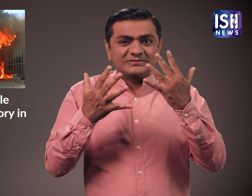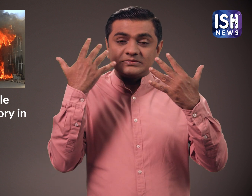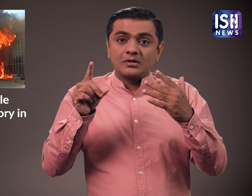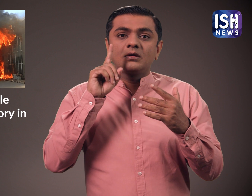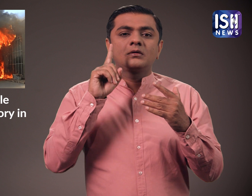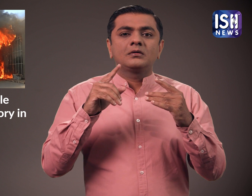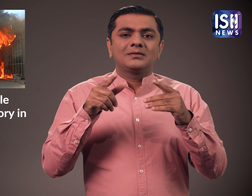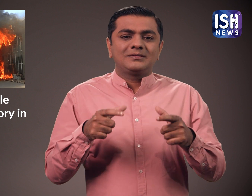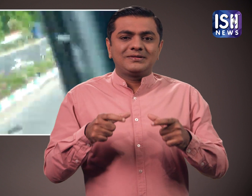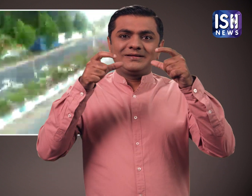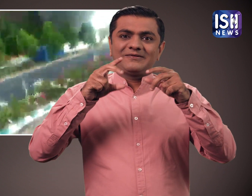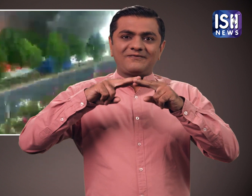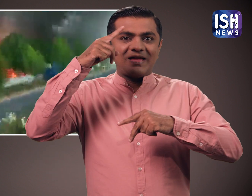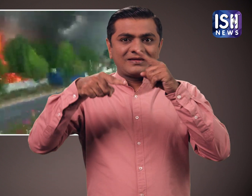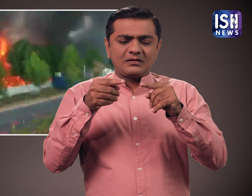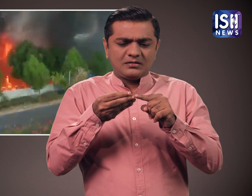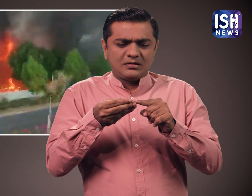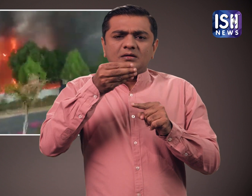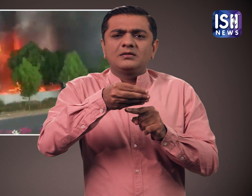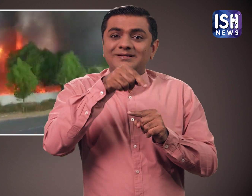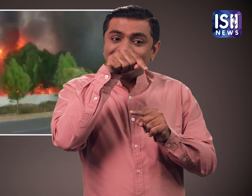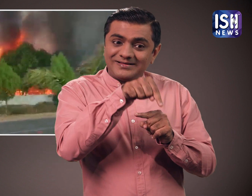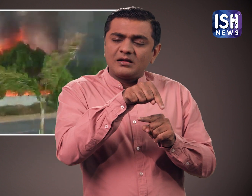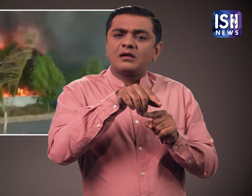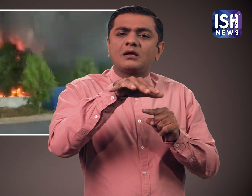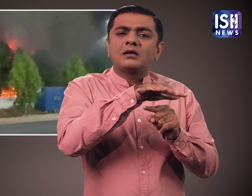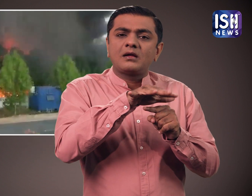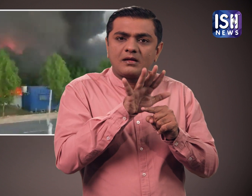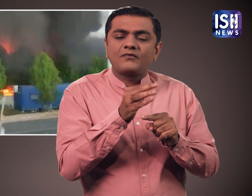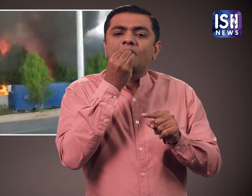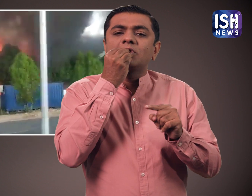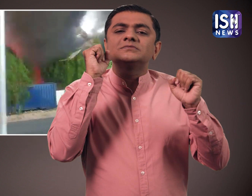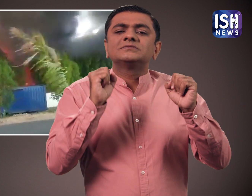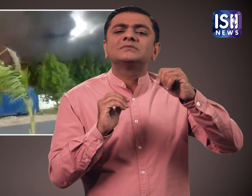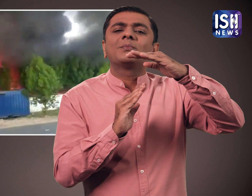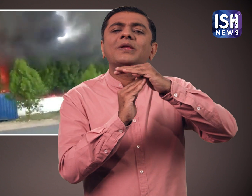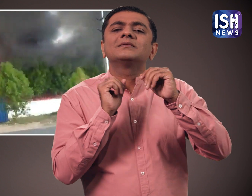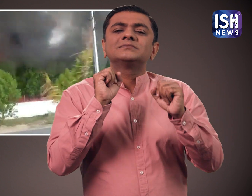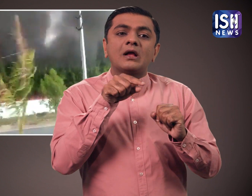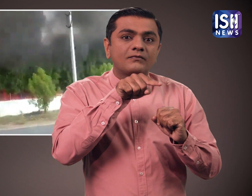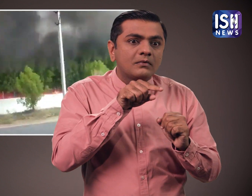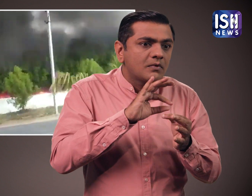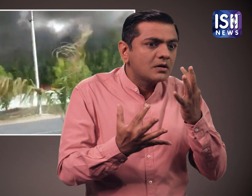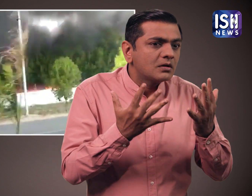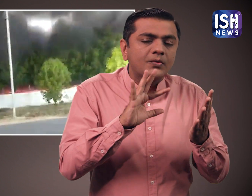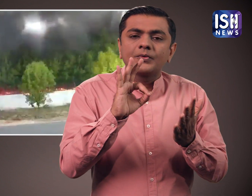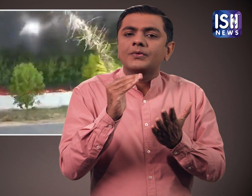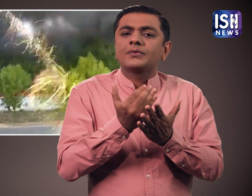आग में जल कर खाक हो गया जबकि पास के अन्य दो शेट जिसमें डाइनिंग एरिया